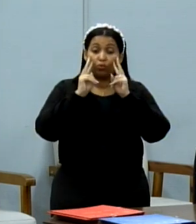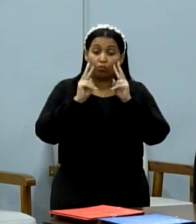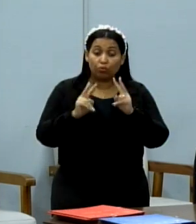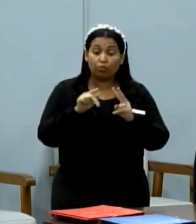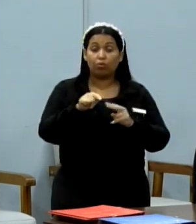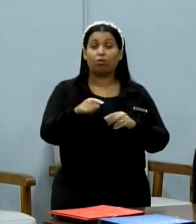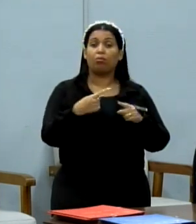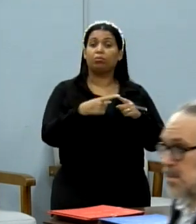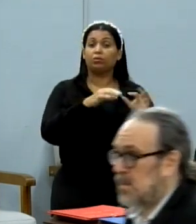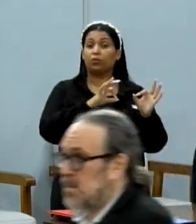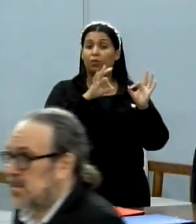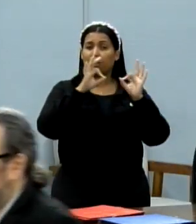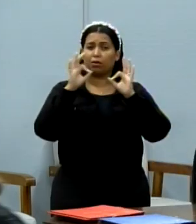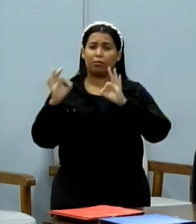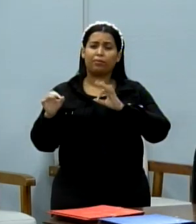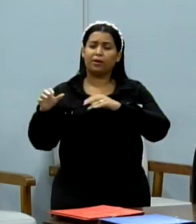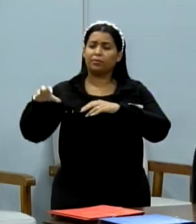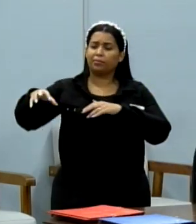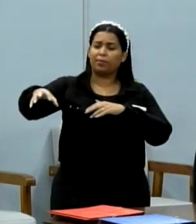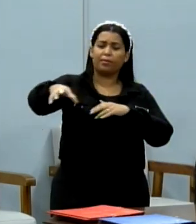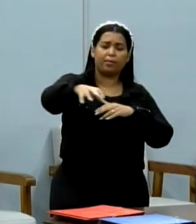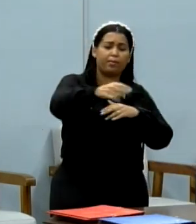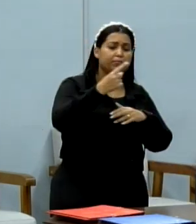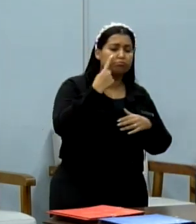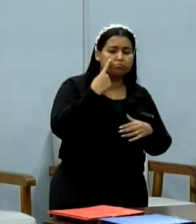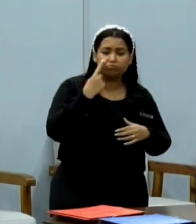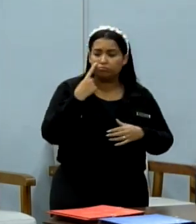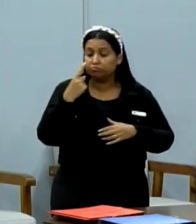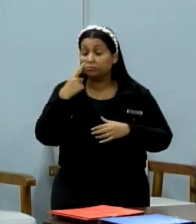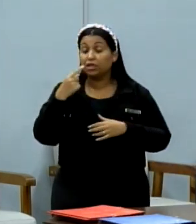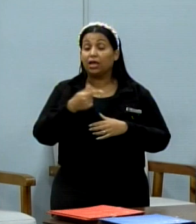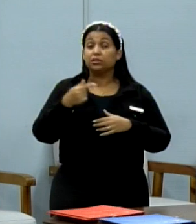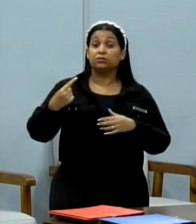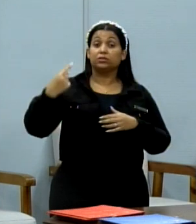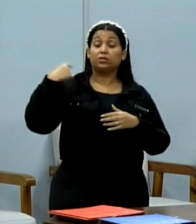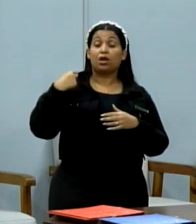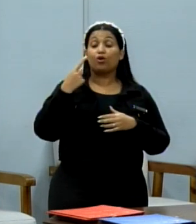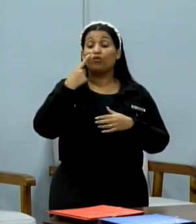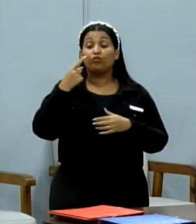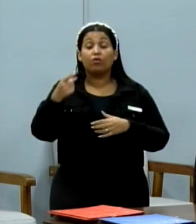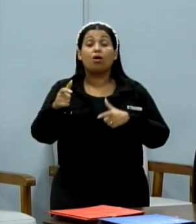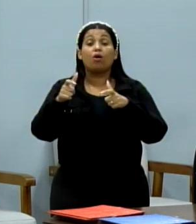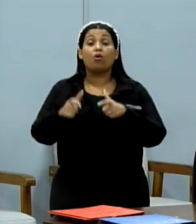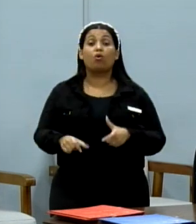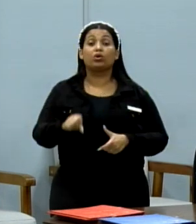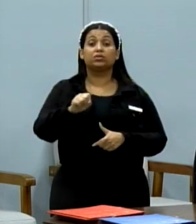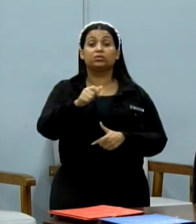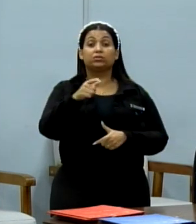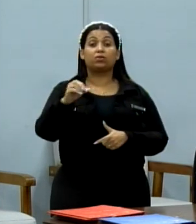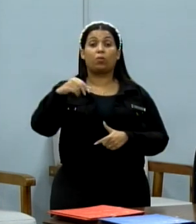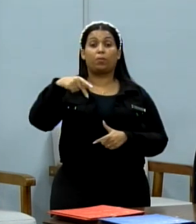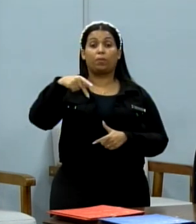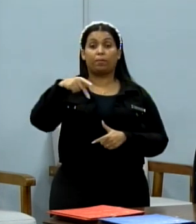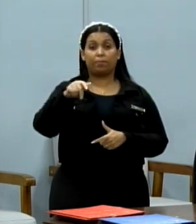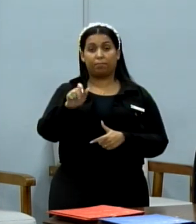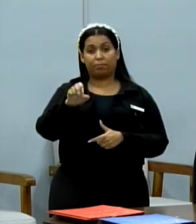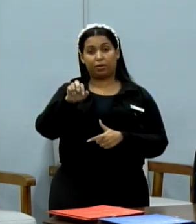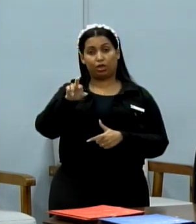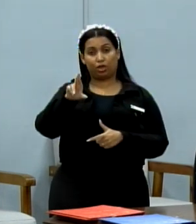acompanhado várias áreas, inclusive ali, estive a semana passada no São Pedro II, são feitos